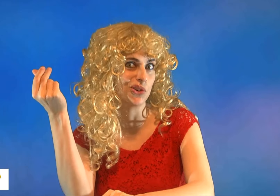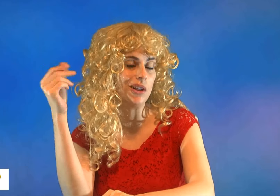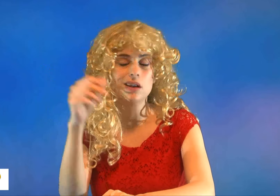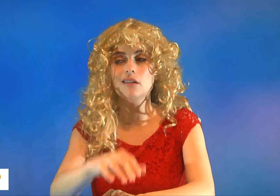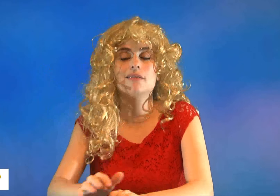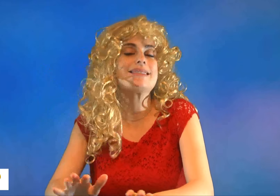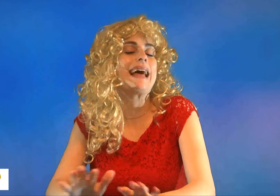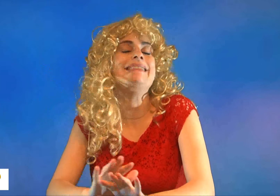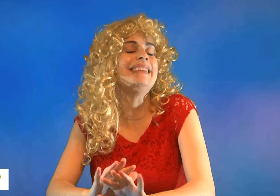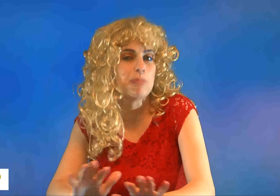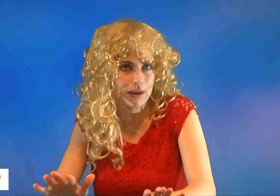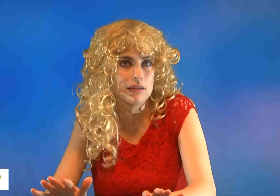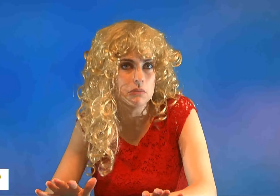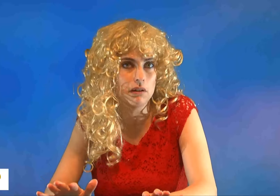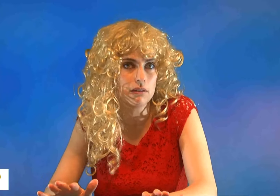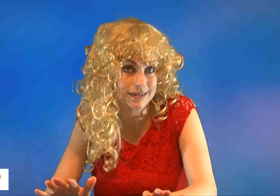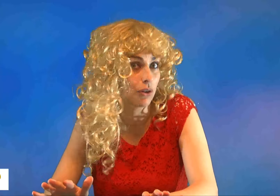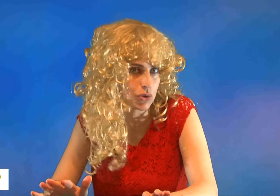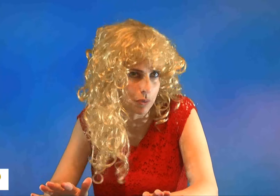Ça déprime, sérieusement.